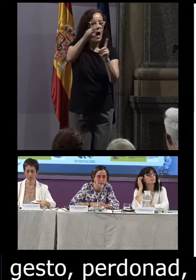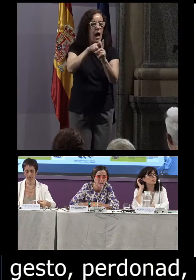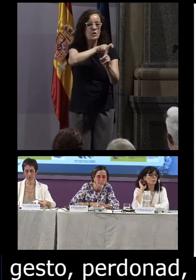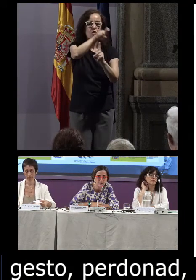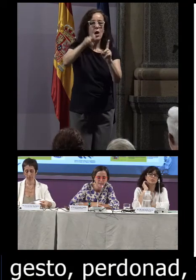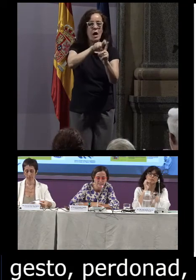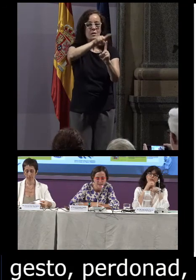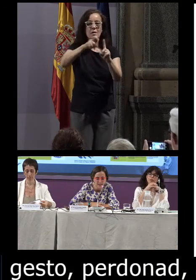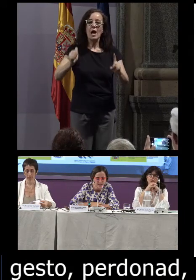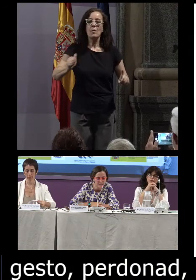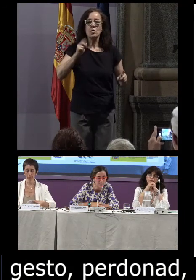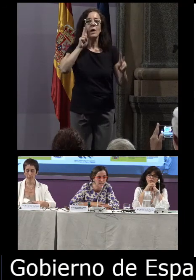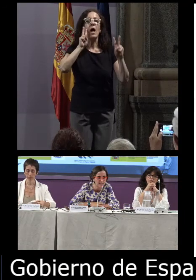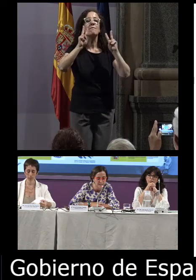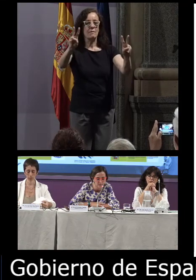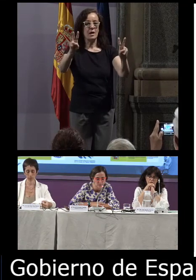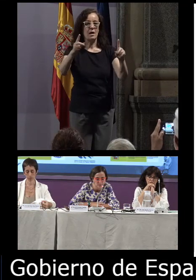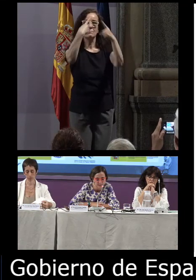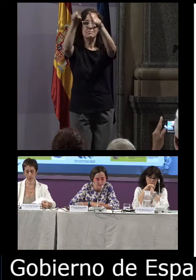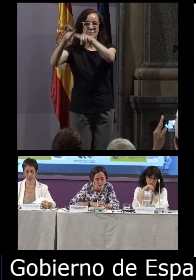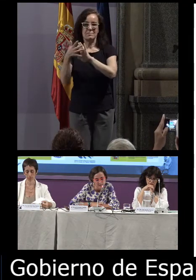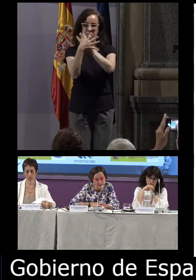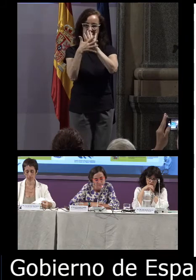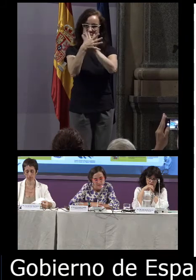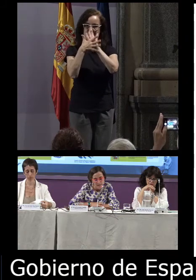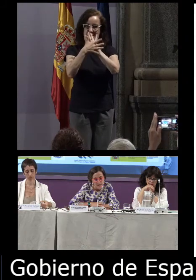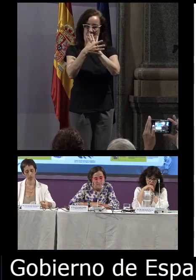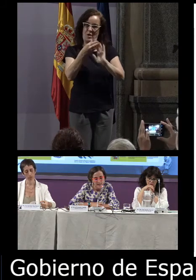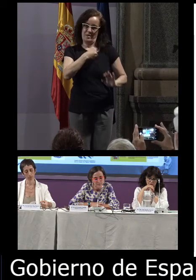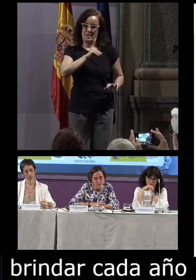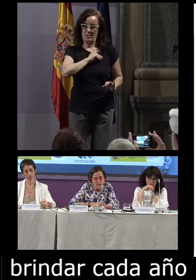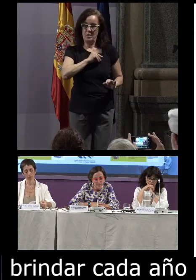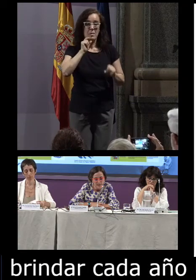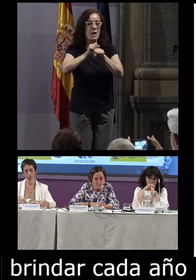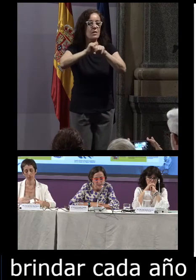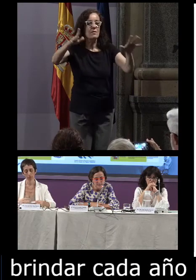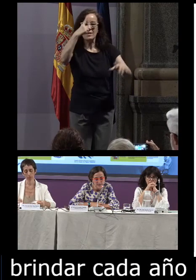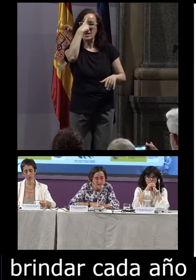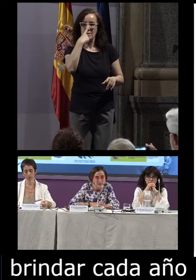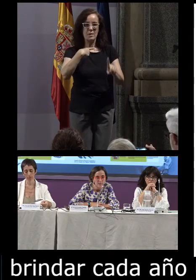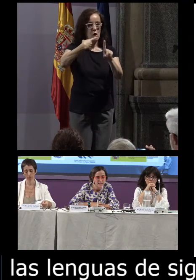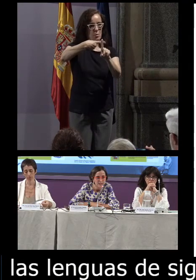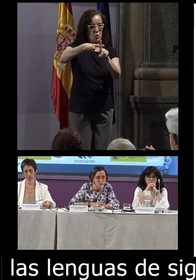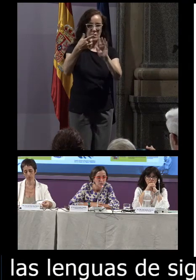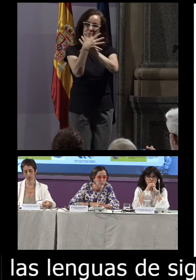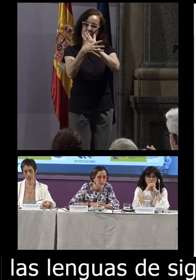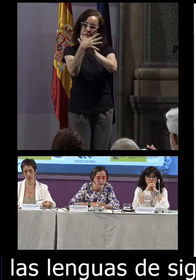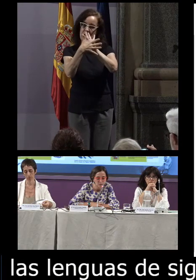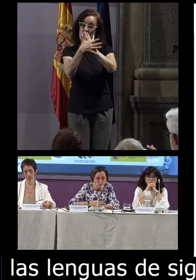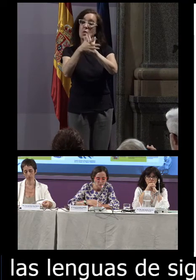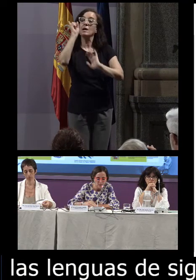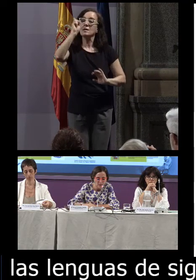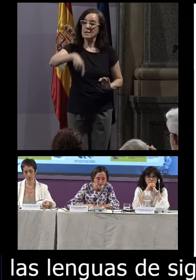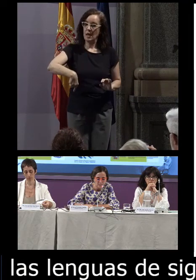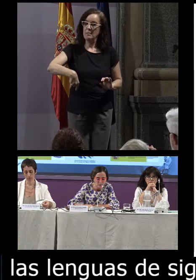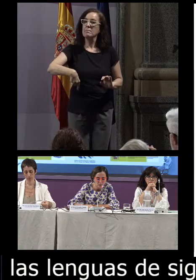oportunidad para visibilizar las lenguas de signos españolas, para difundir una imagen positiva de la lengua de signos y, por tanto,